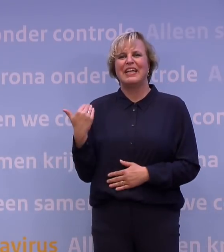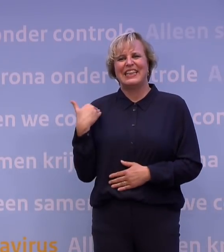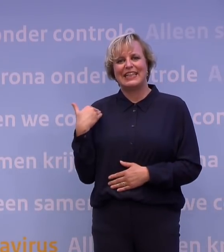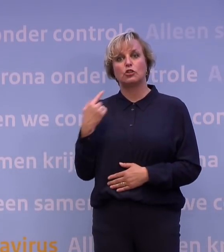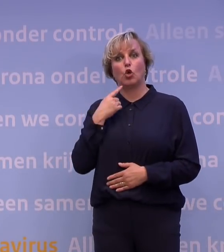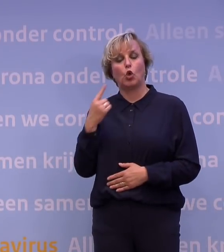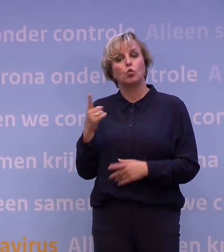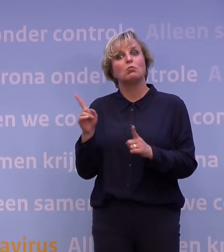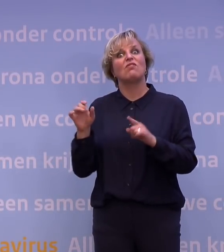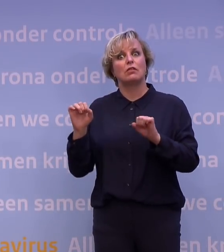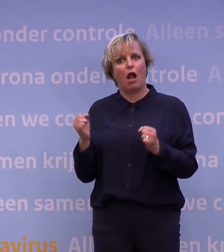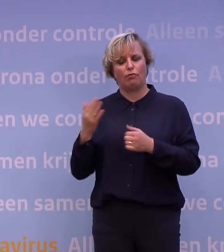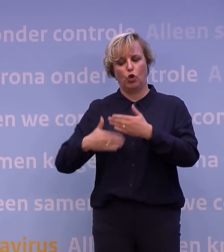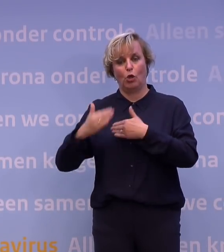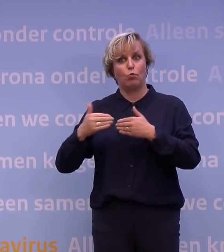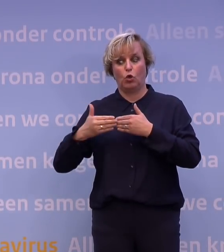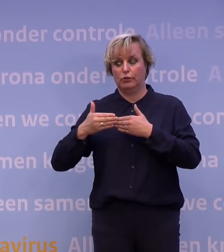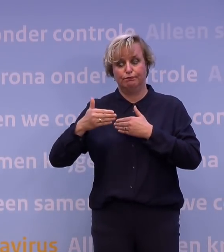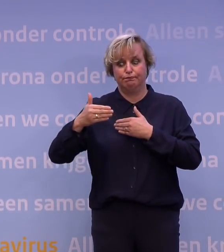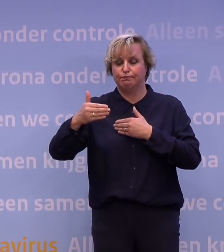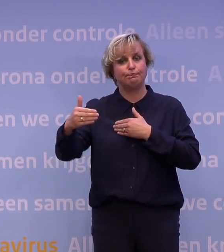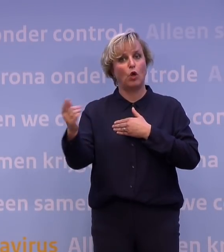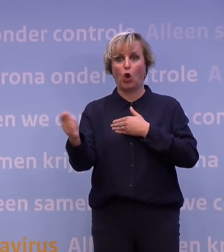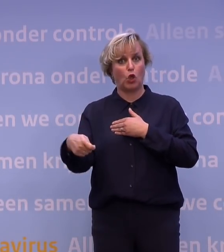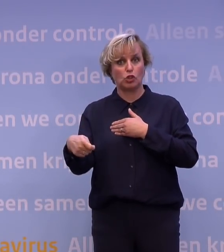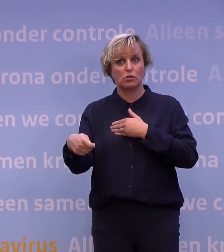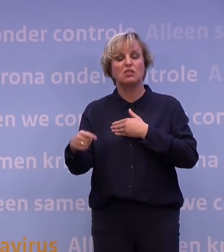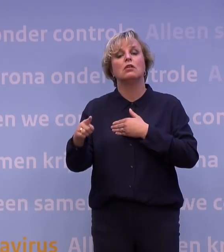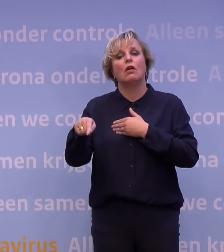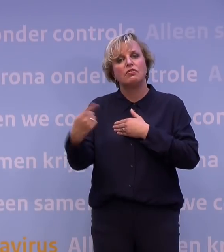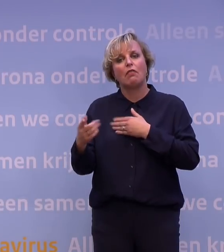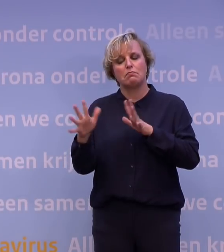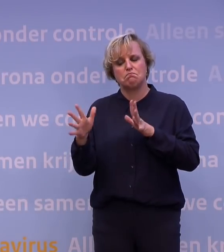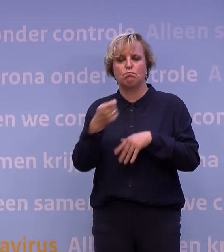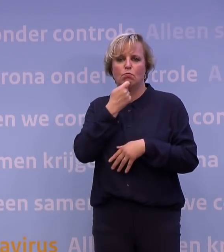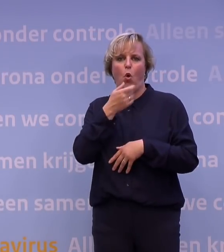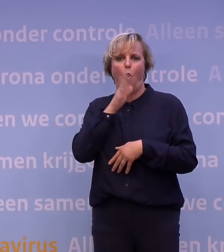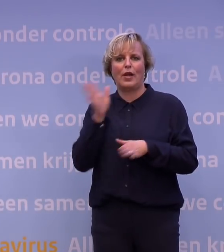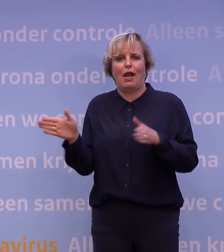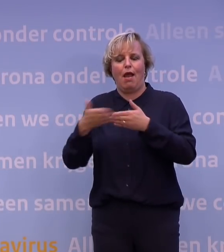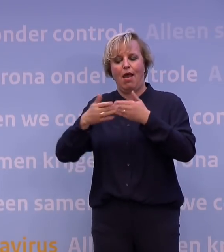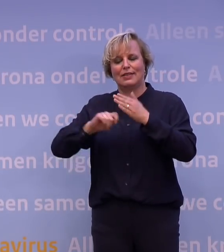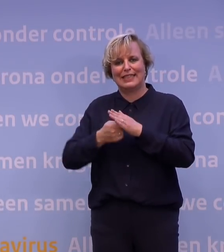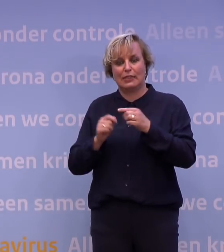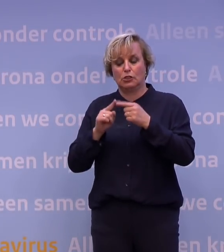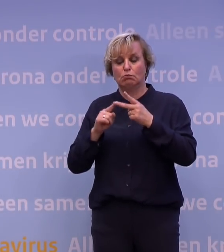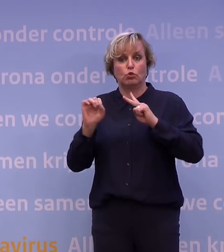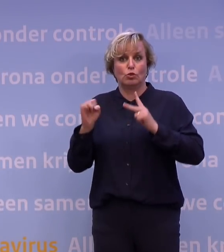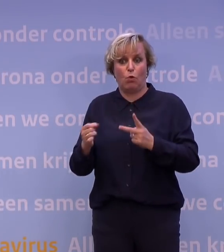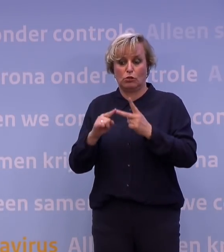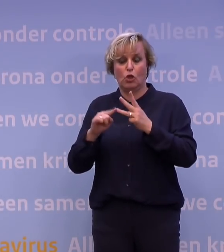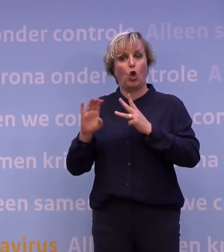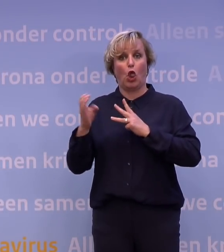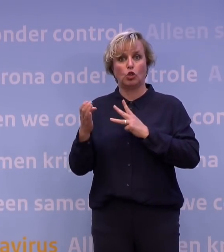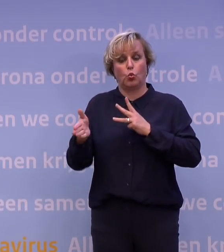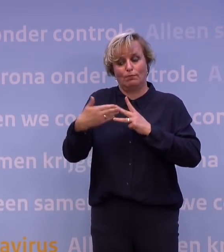genoemd die zouden kunnen als het slechter gaat. Dan geldt dat je zou kunnen besluiten de horeca helemaal te sluiten en of de sport en of cultuur. Dus die